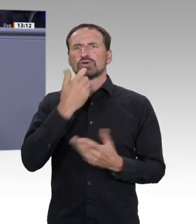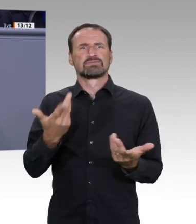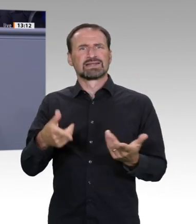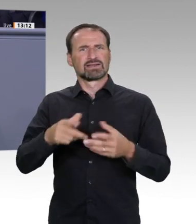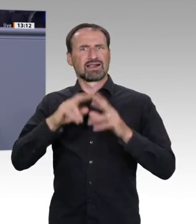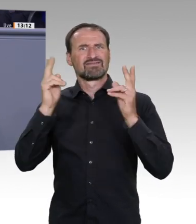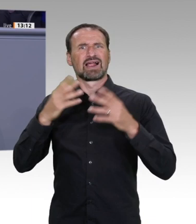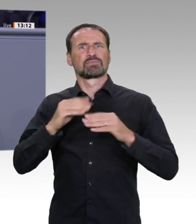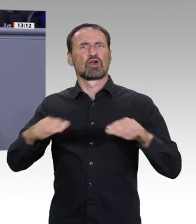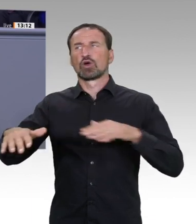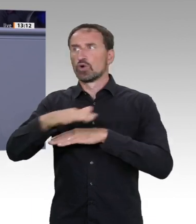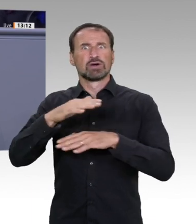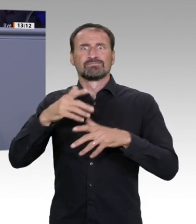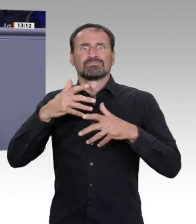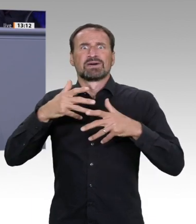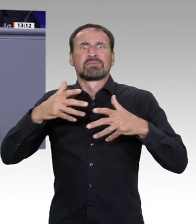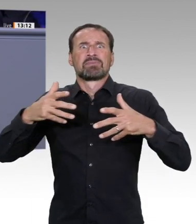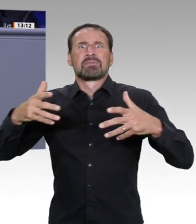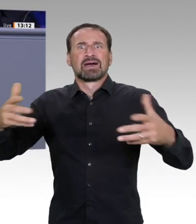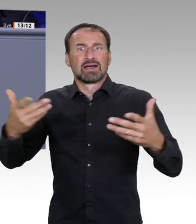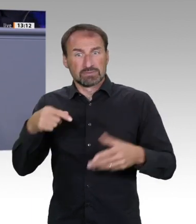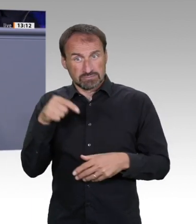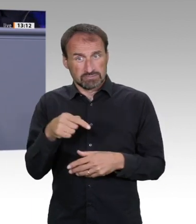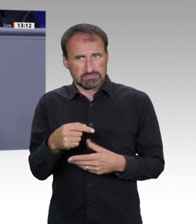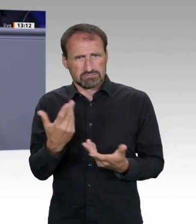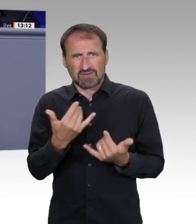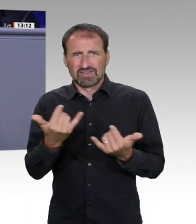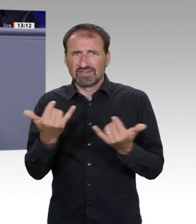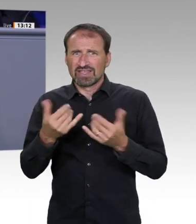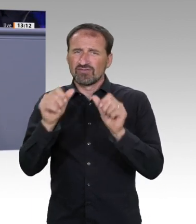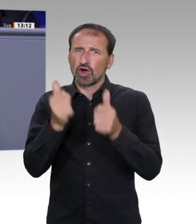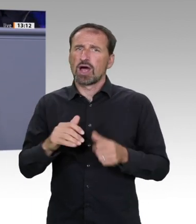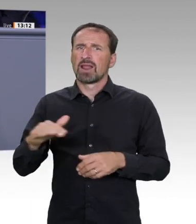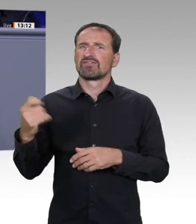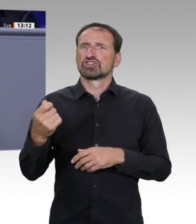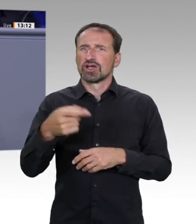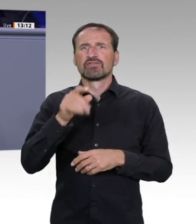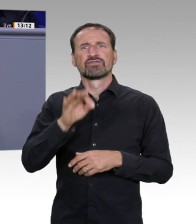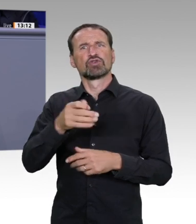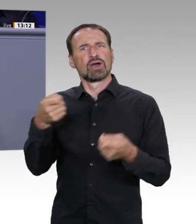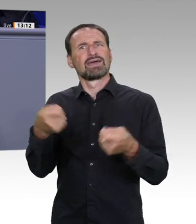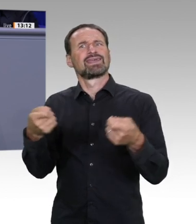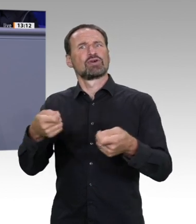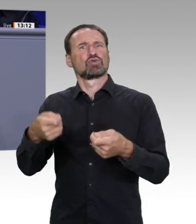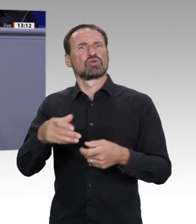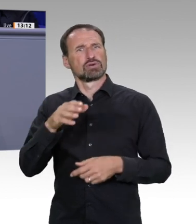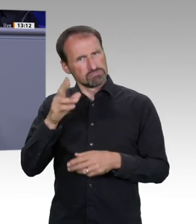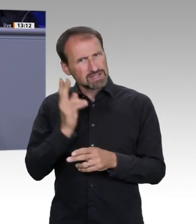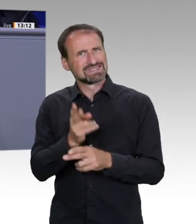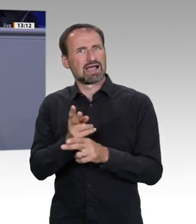Wirtschaft krisenfest machen, da gibt es eine Menge zu forschen, ebenso aber auch bereits vorliegende Empfehlungen umzusetzen. Resilienz bedeutet